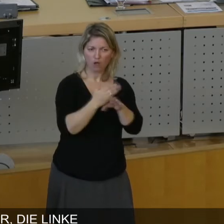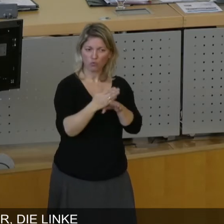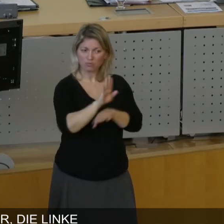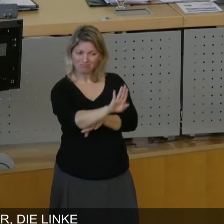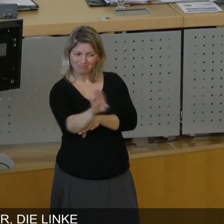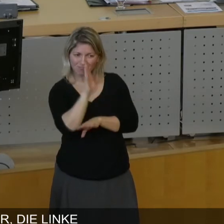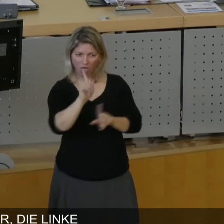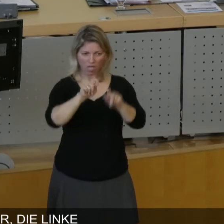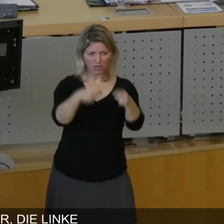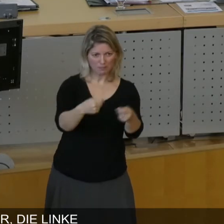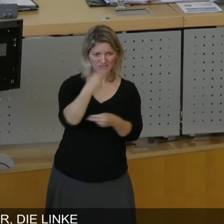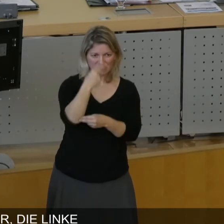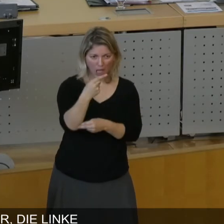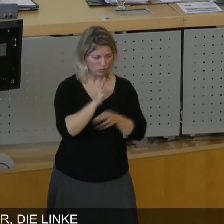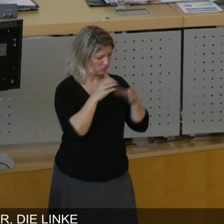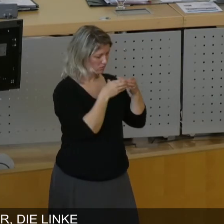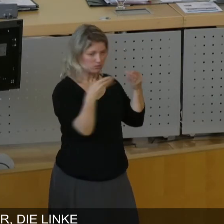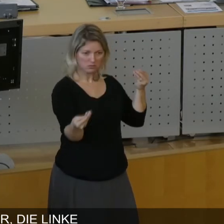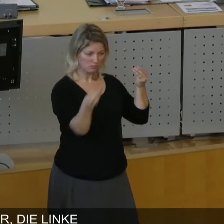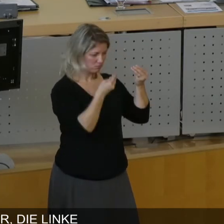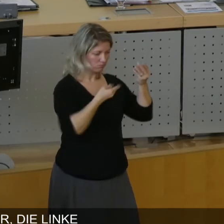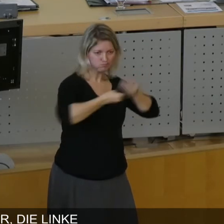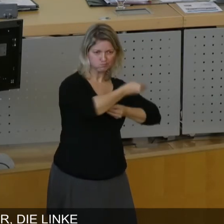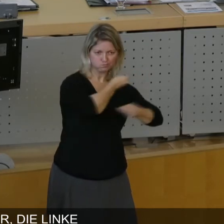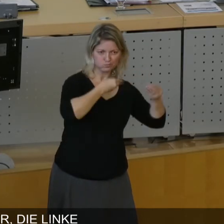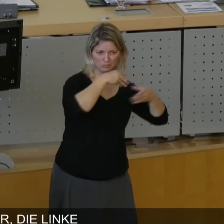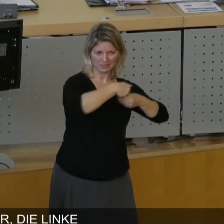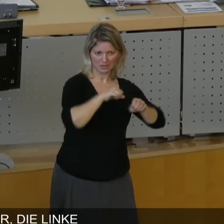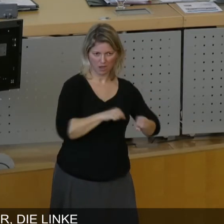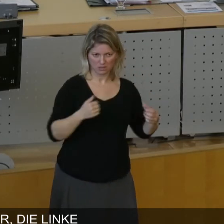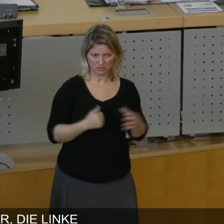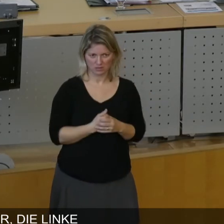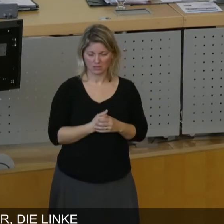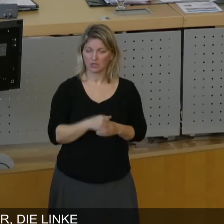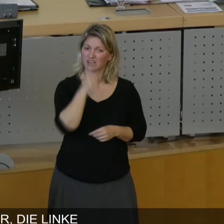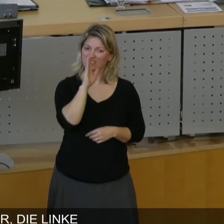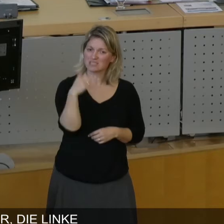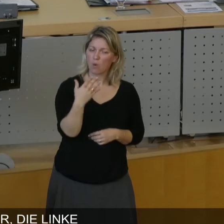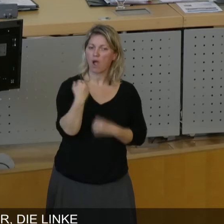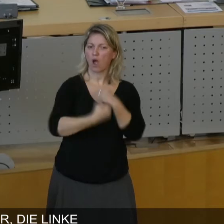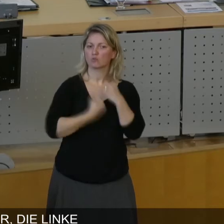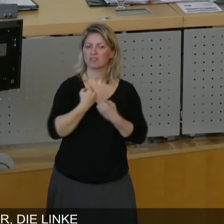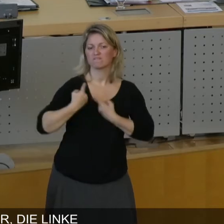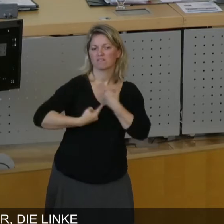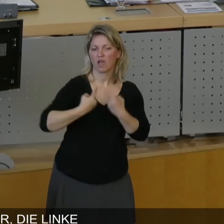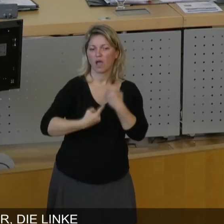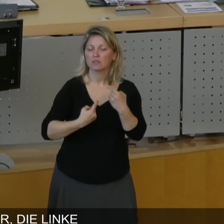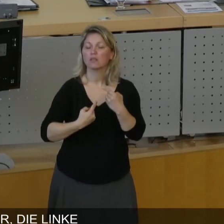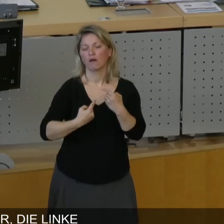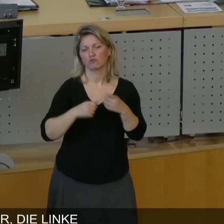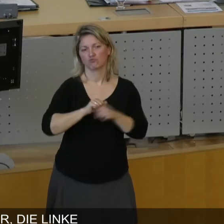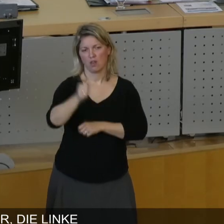Bürgerbeteiligung mit einfließen. Und wir können so auch zu schnelleren Verfahrensenden kommen.